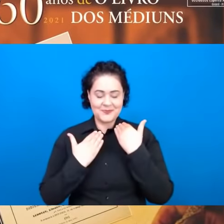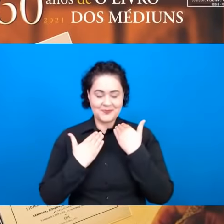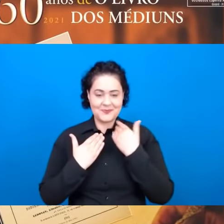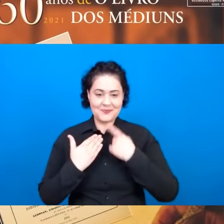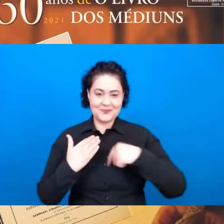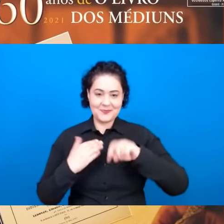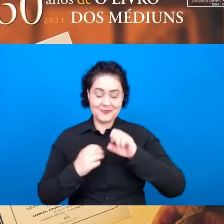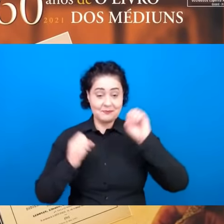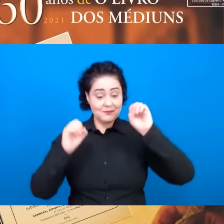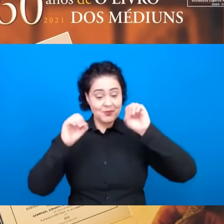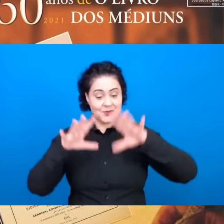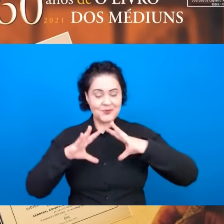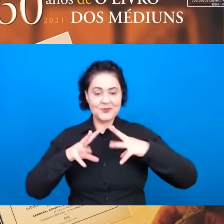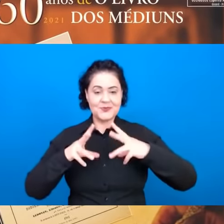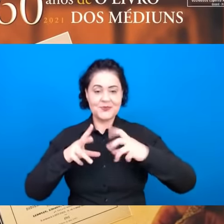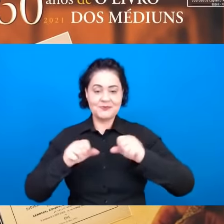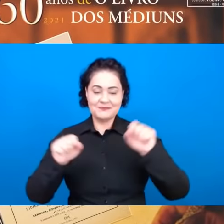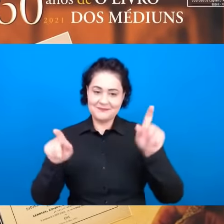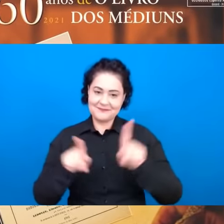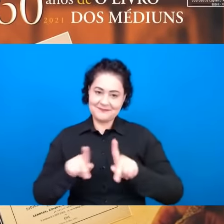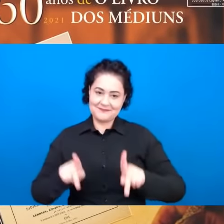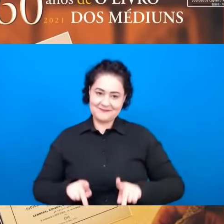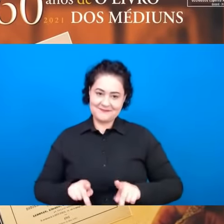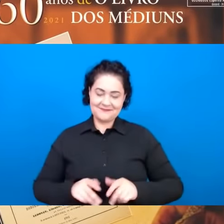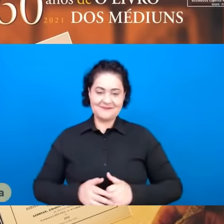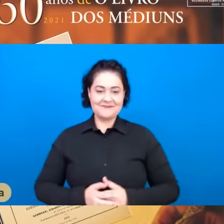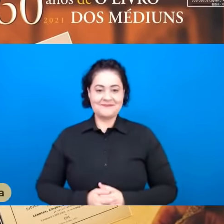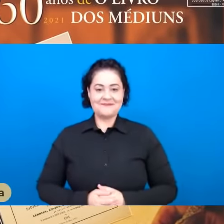Muita luz e muita paz, meus irmãos.